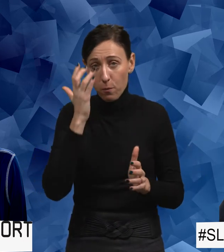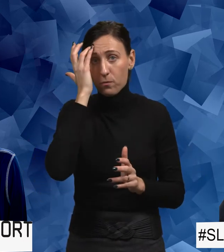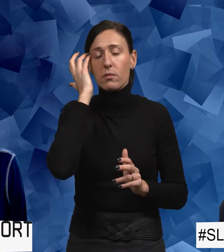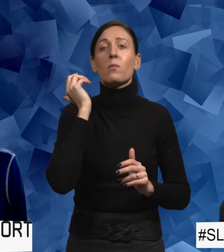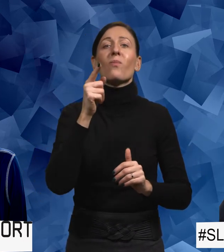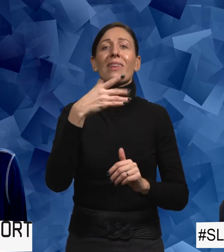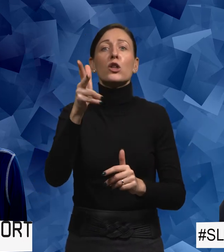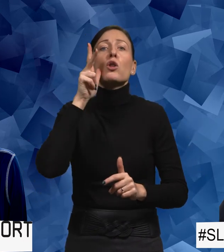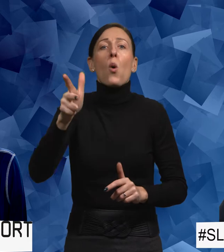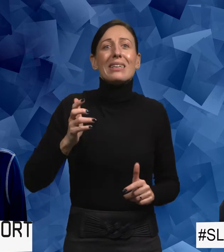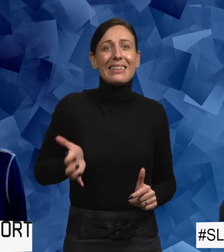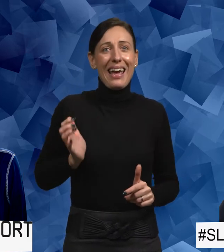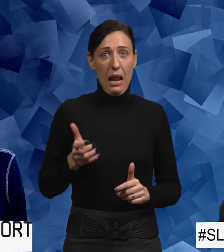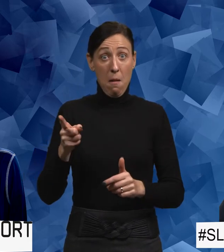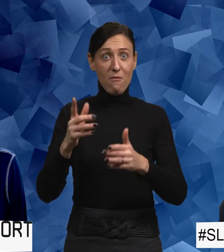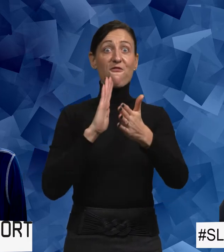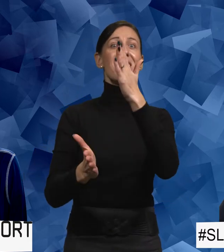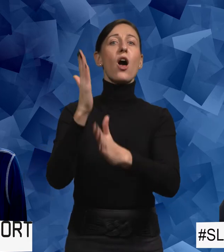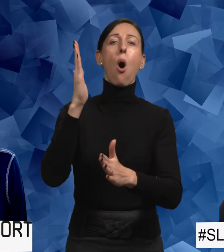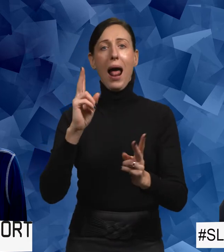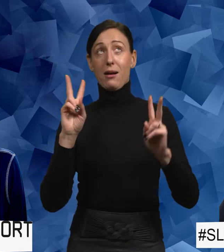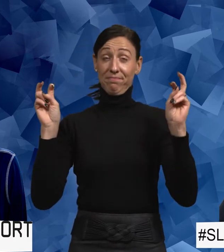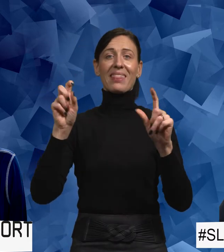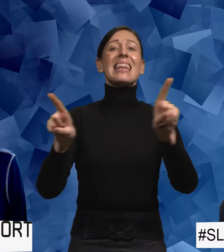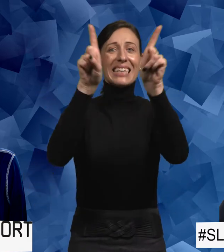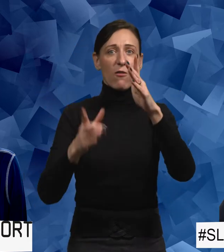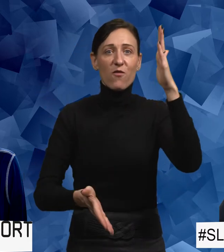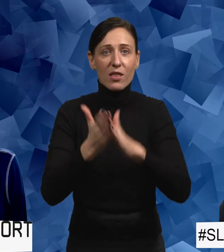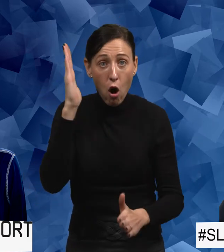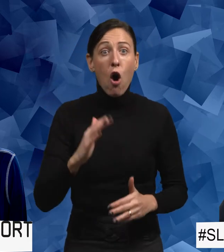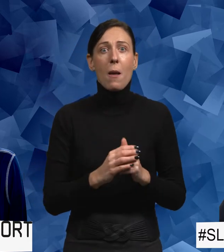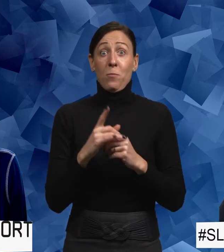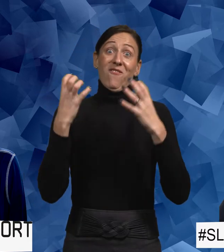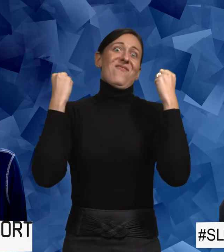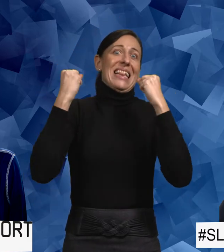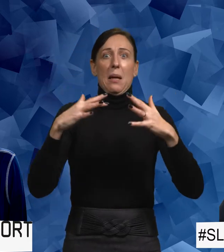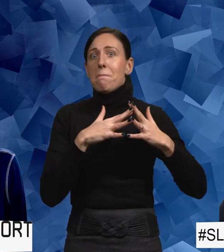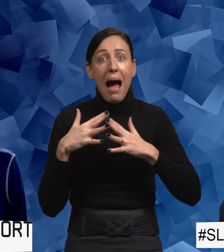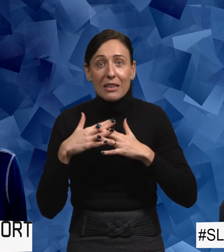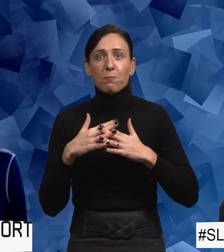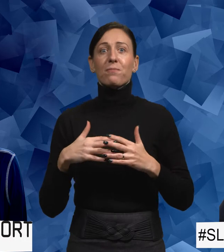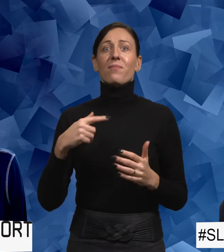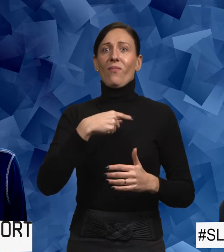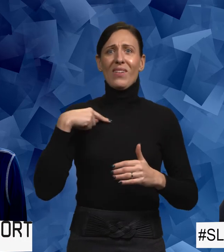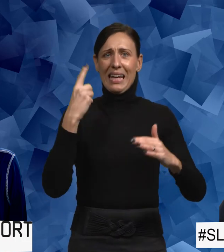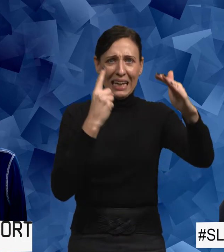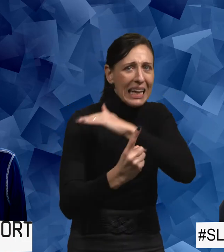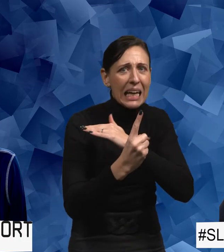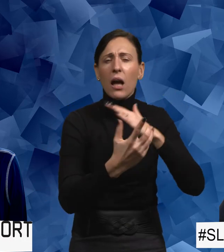För att Göteborgs tjejerna var i final, eller i alla fall en nästan final. Och det var i alla fall en viktig match. Och vi går in på det ena stället